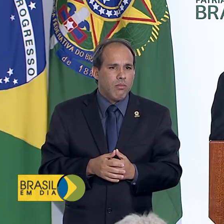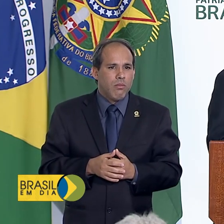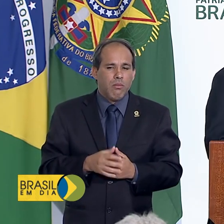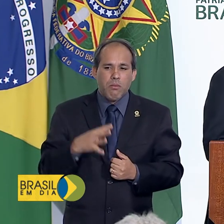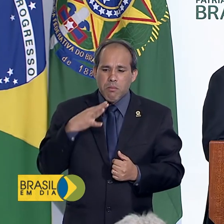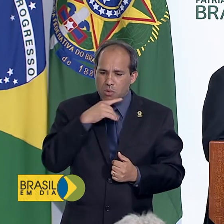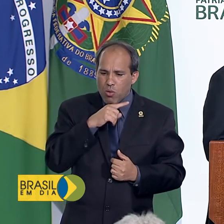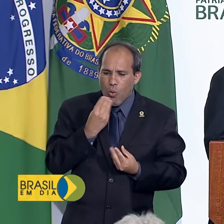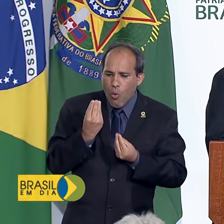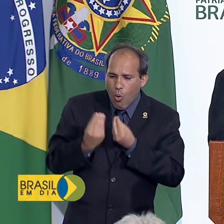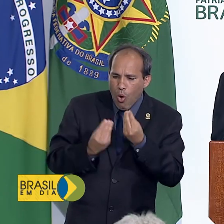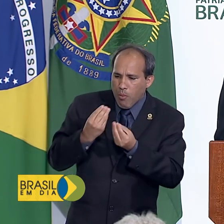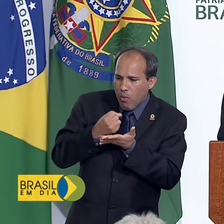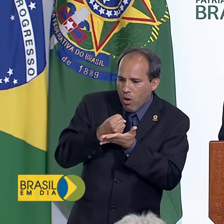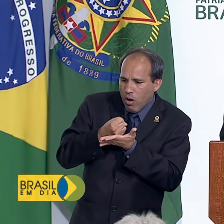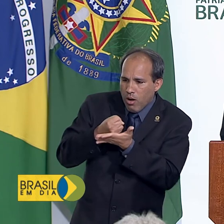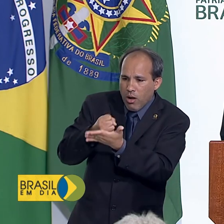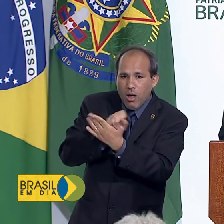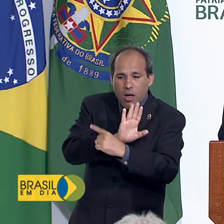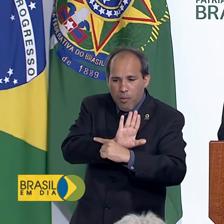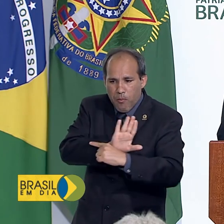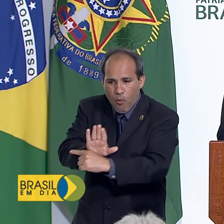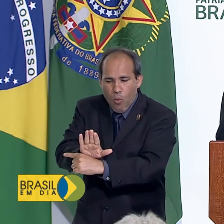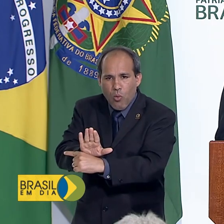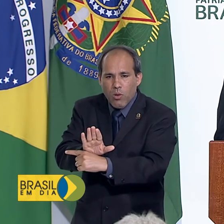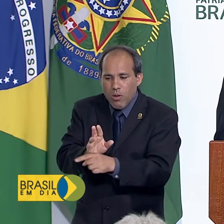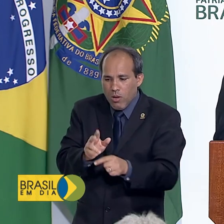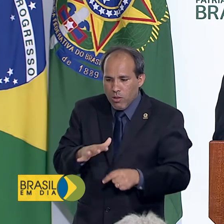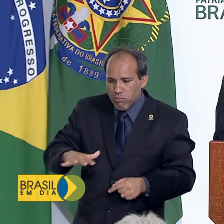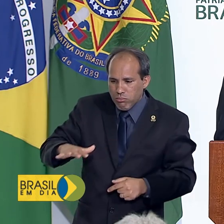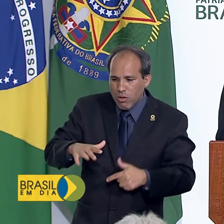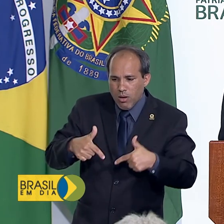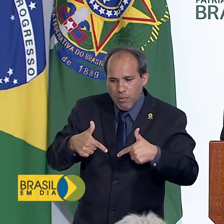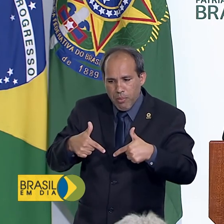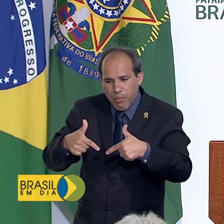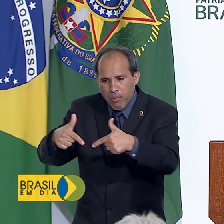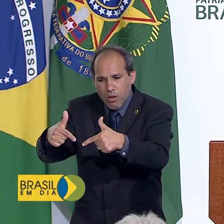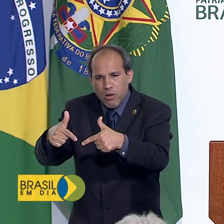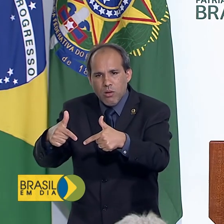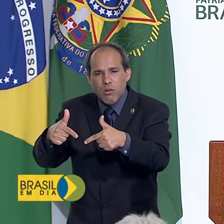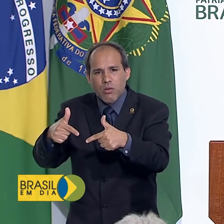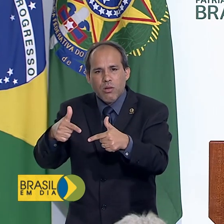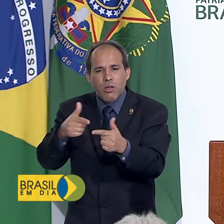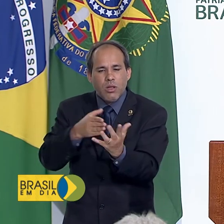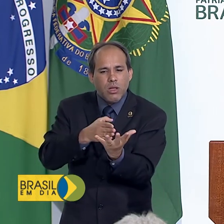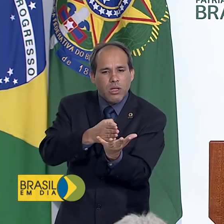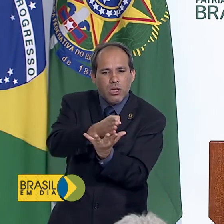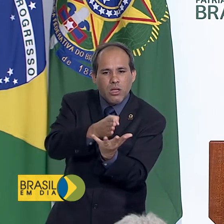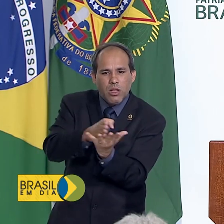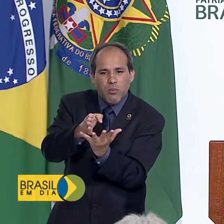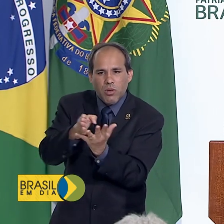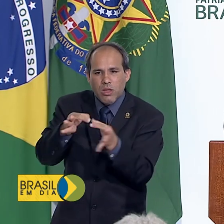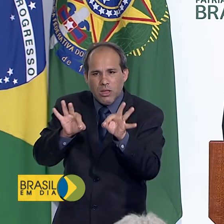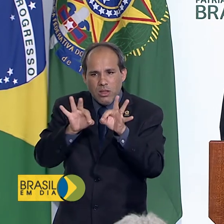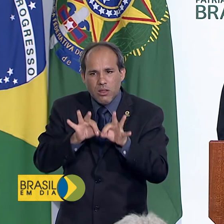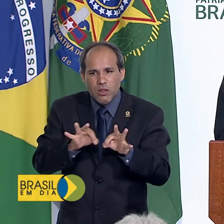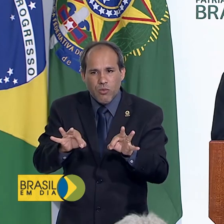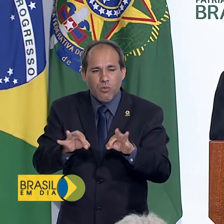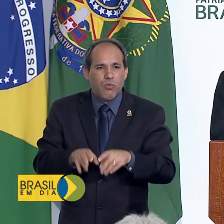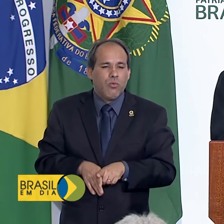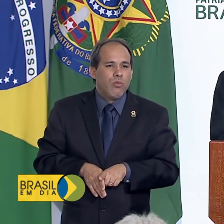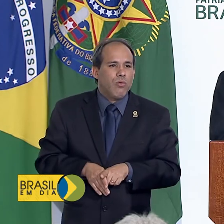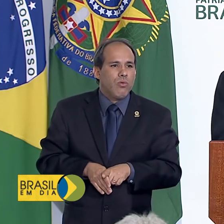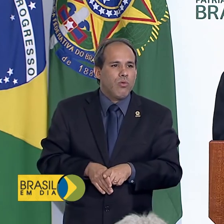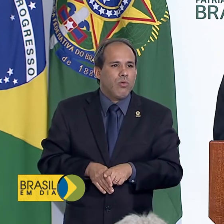colaborar no sentido de que aquela obra seja redirecionada, o que diz